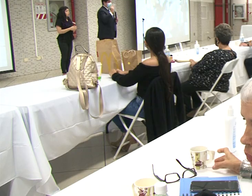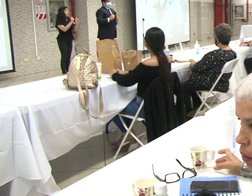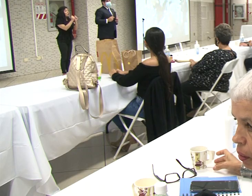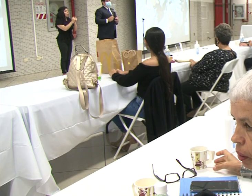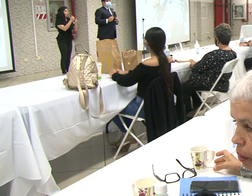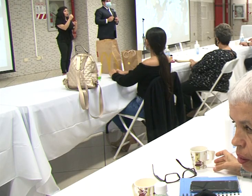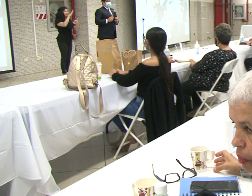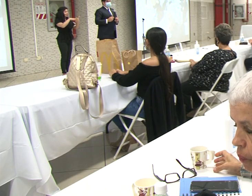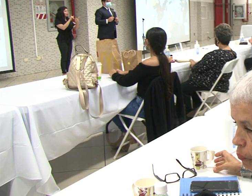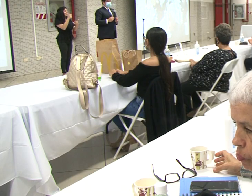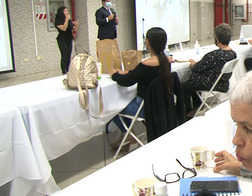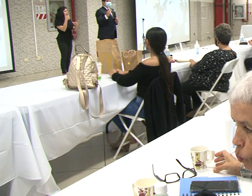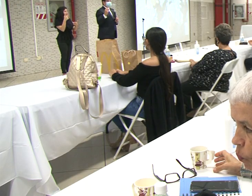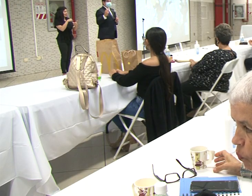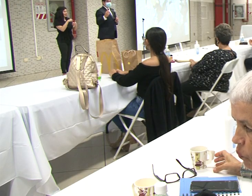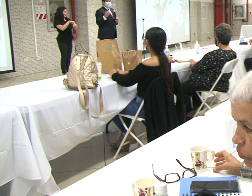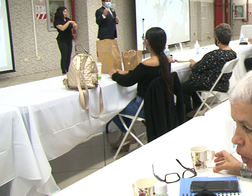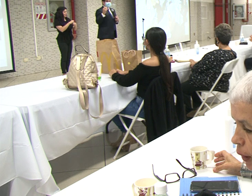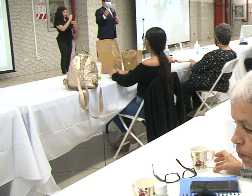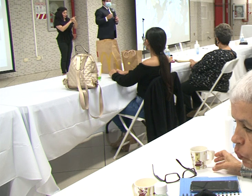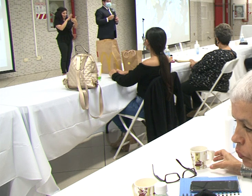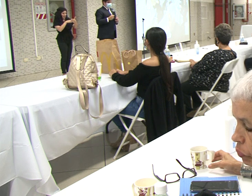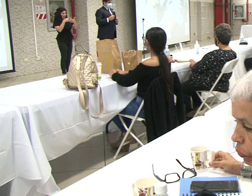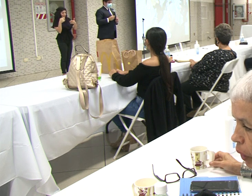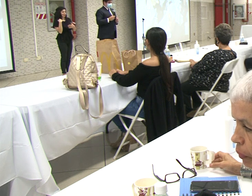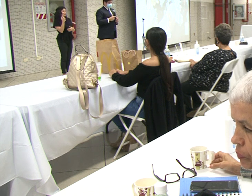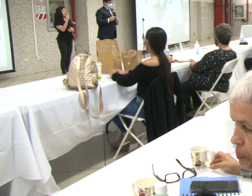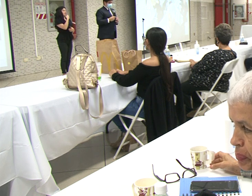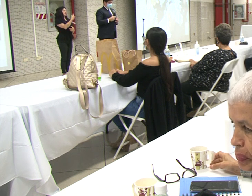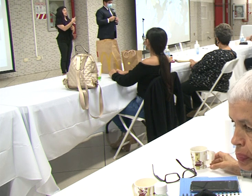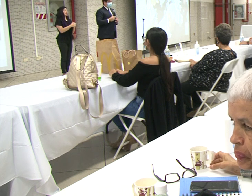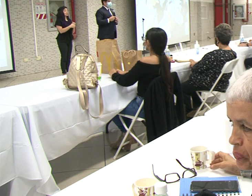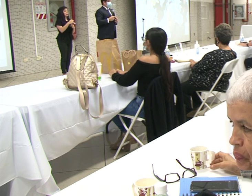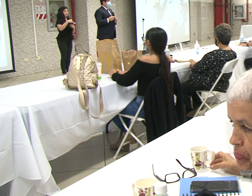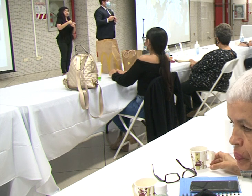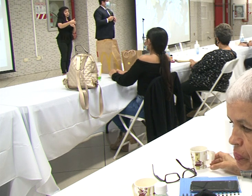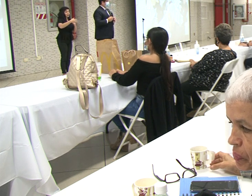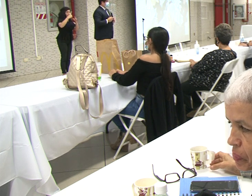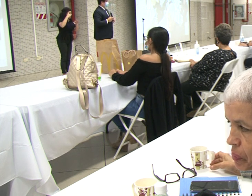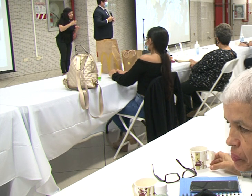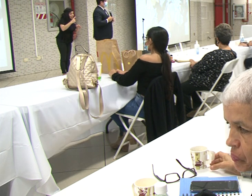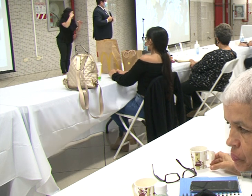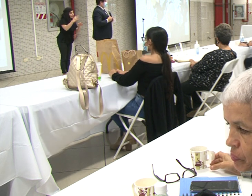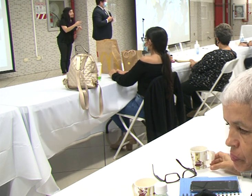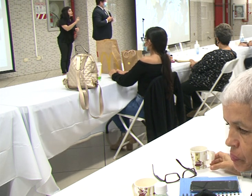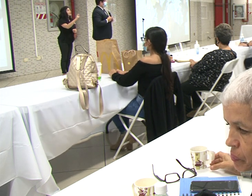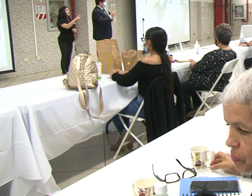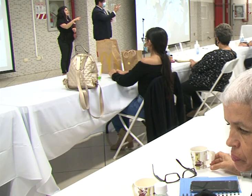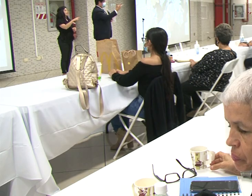cronometradas. Yo siempre he dicho que en esta, para estas decisiones necesitamos